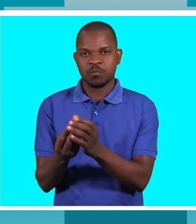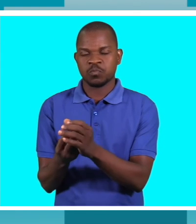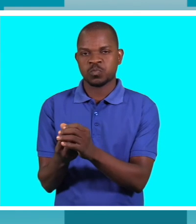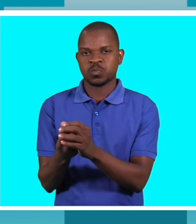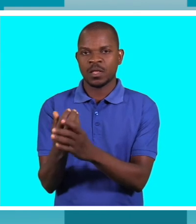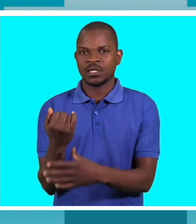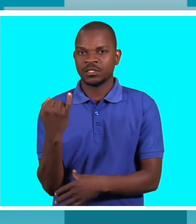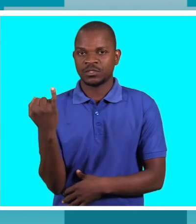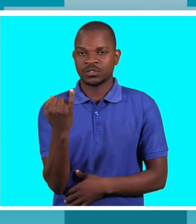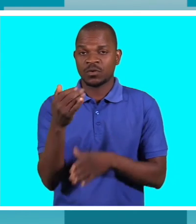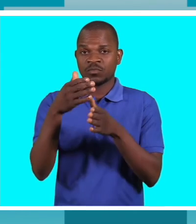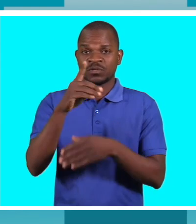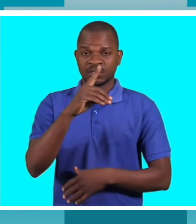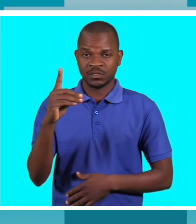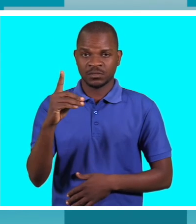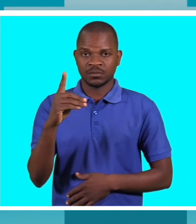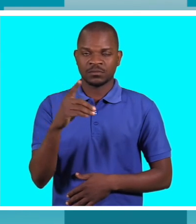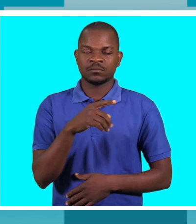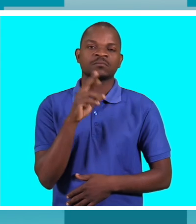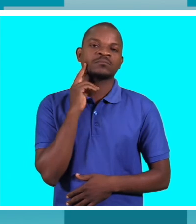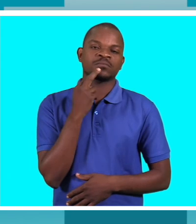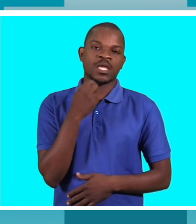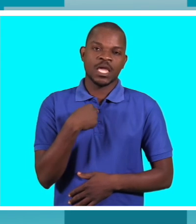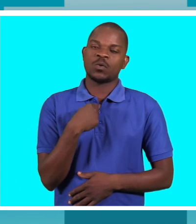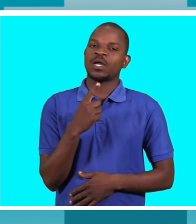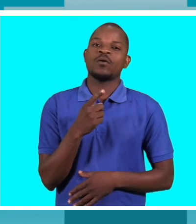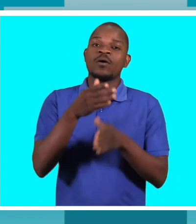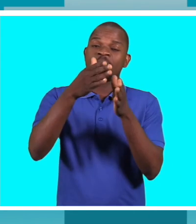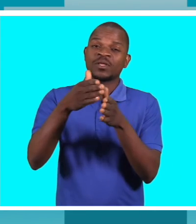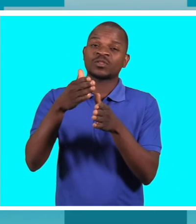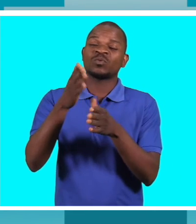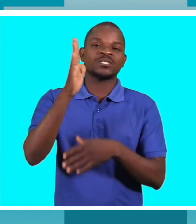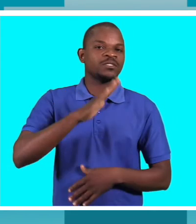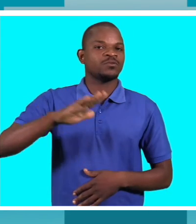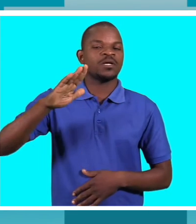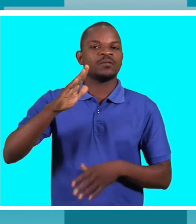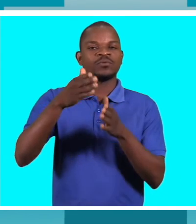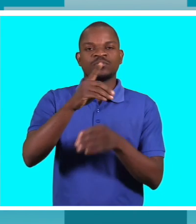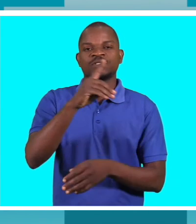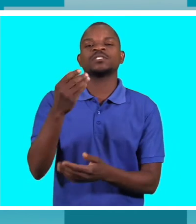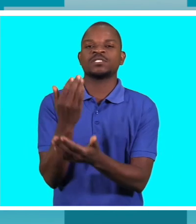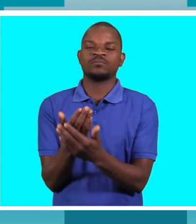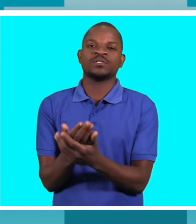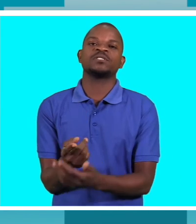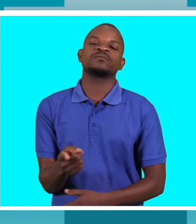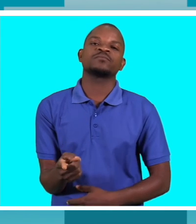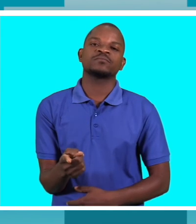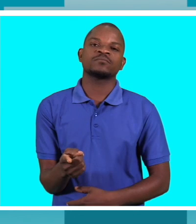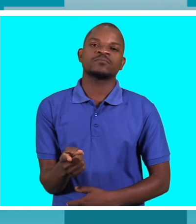da pessoa com deficiência as pessoas com deficiência estão a pedir ao nível nacional não estarmos junto